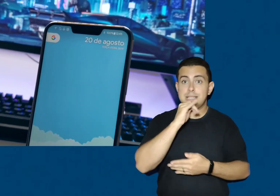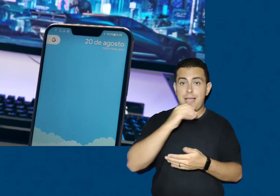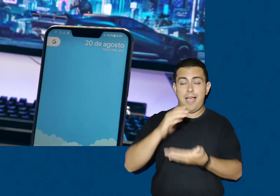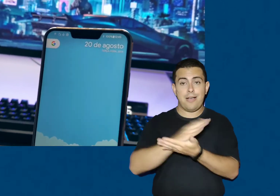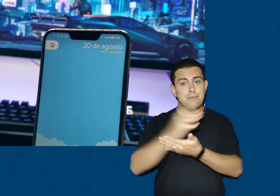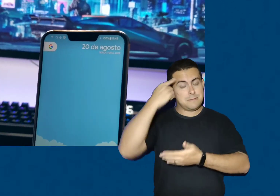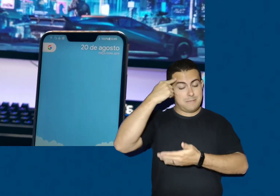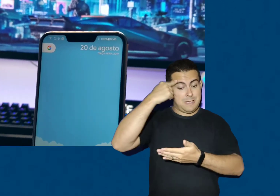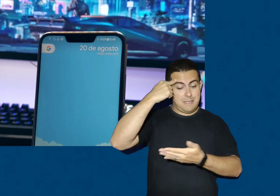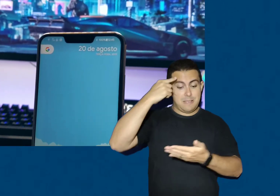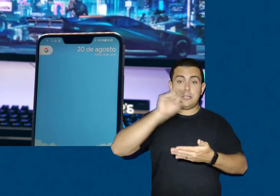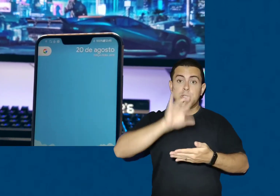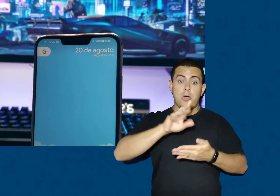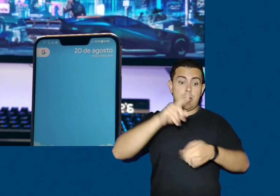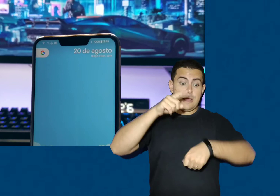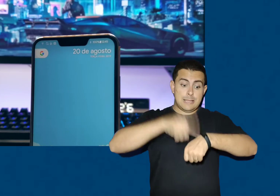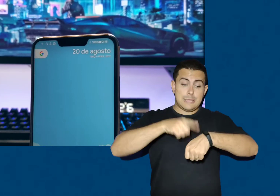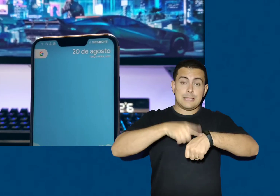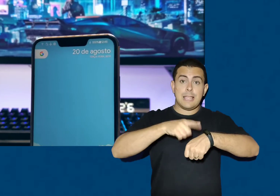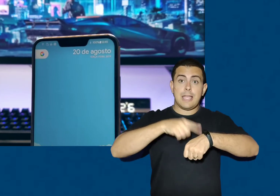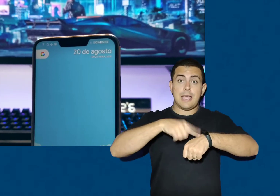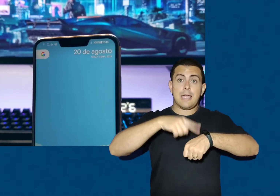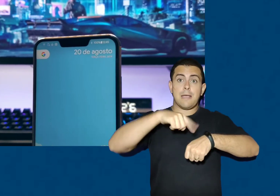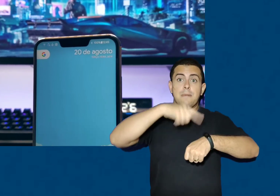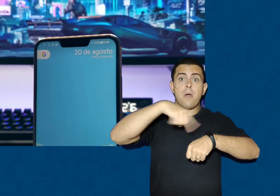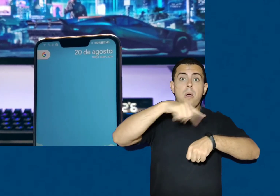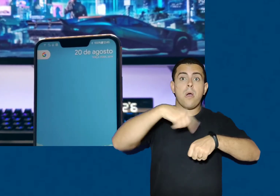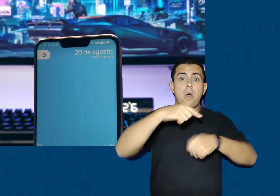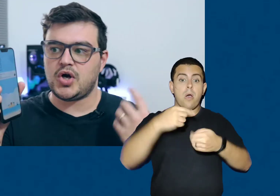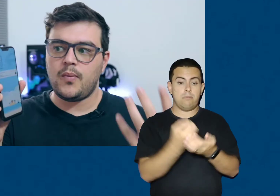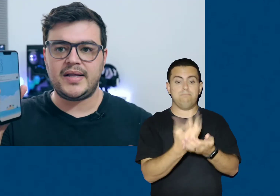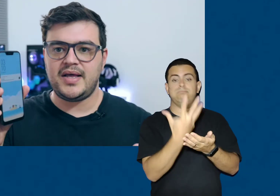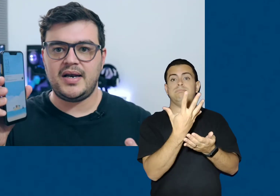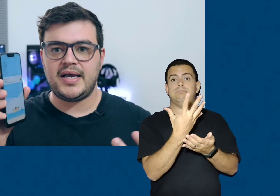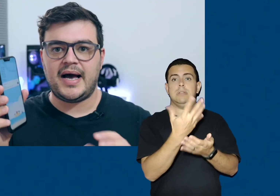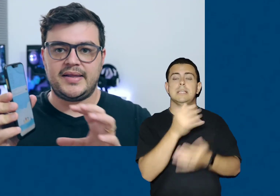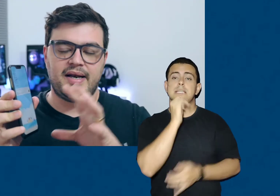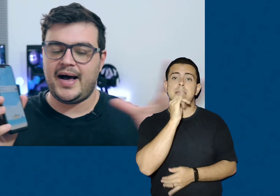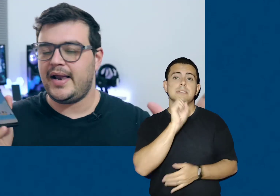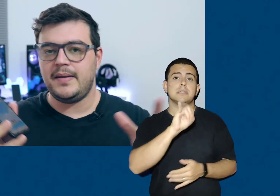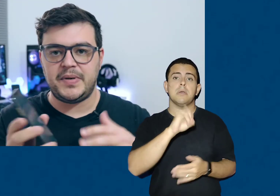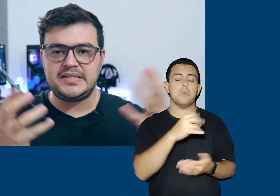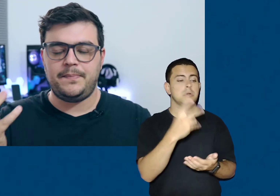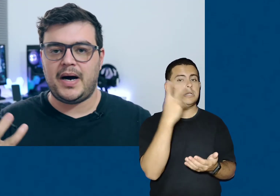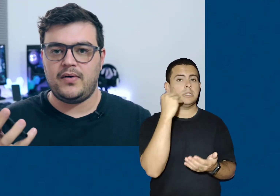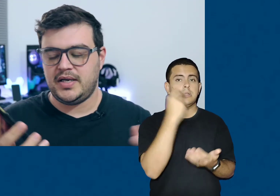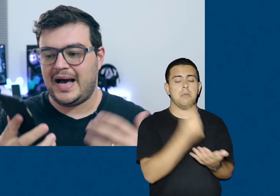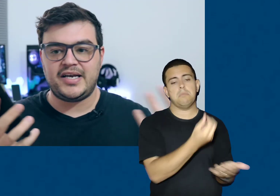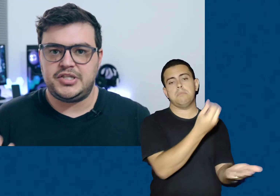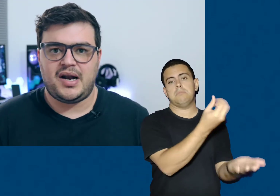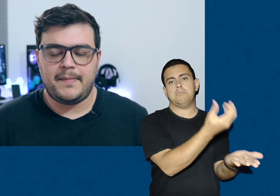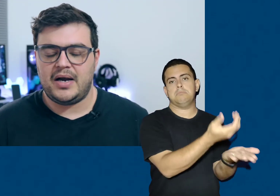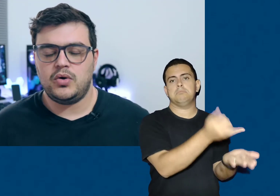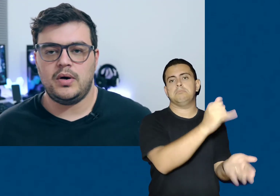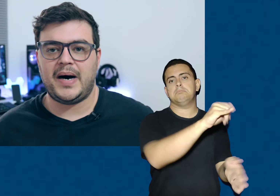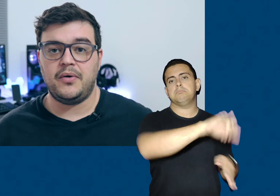tempo de tela ligada, porque se eu deixo o meu smartphone só com a tela ligada, na área principal, na área de trabalho normal,